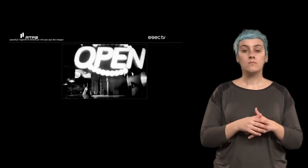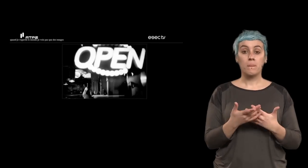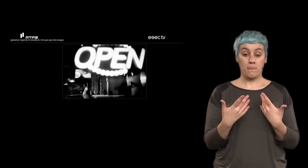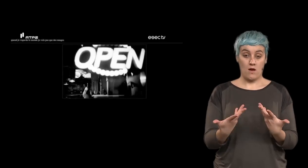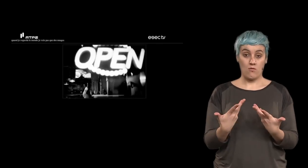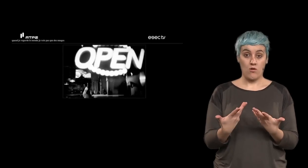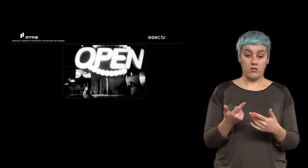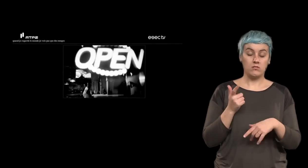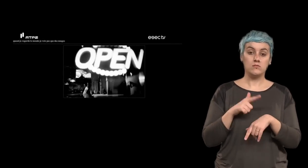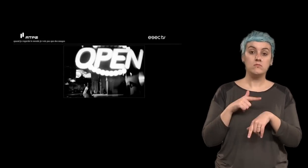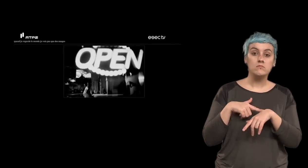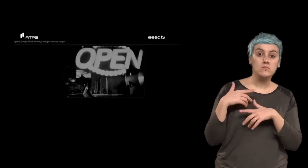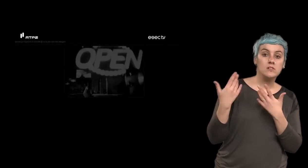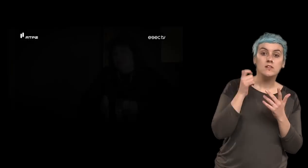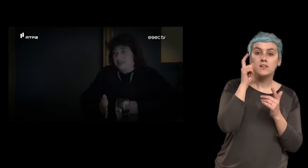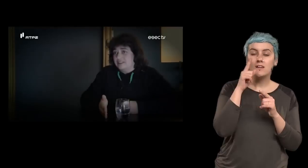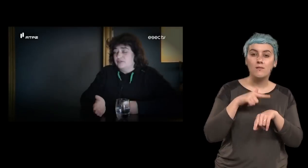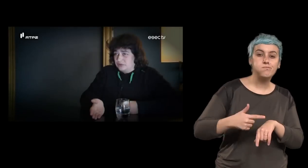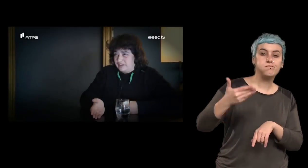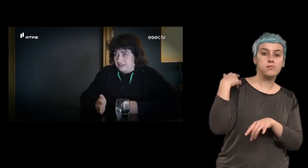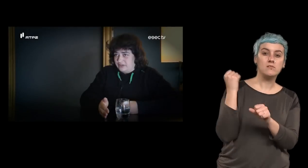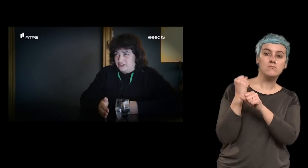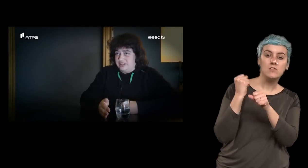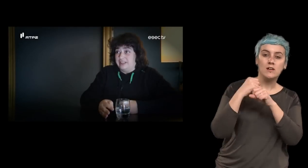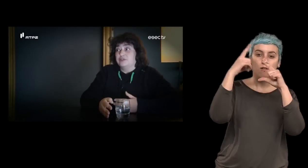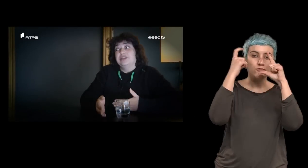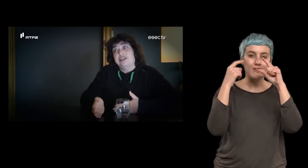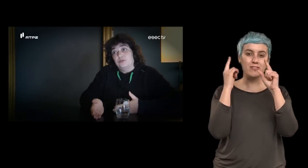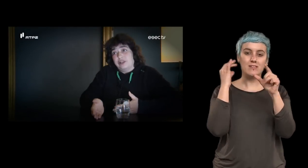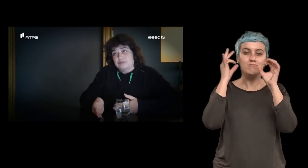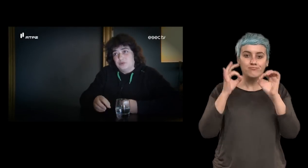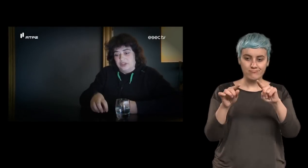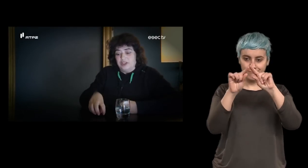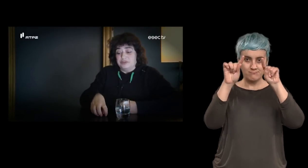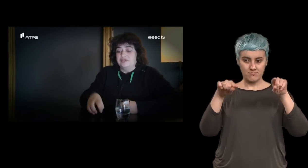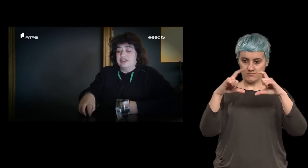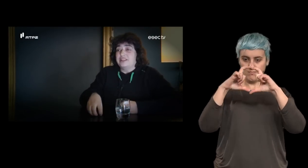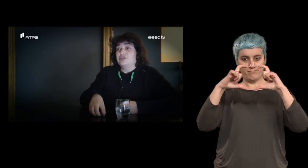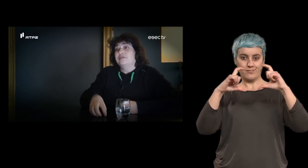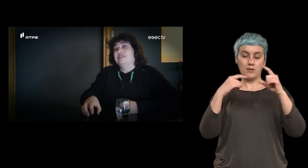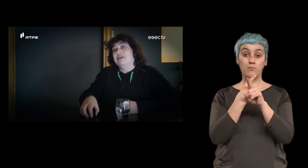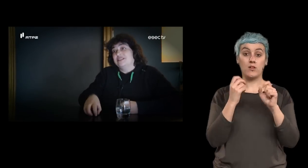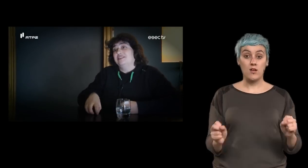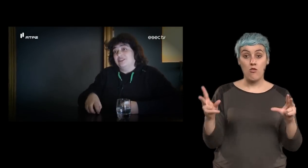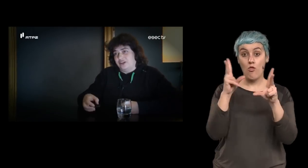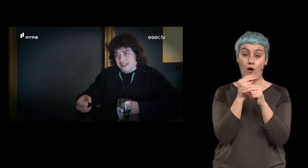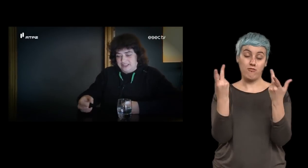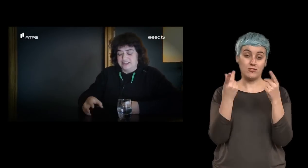Nós vemos num momento em que quem vem de uma prática da fotografia analógica entra um bocadinho em colapso, porque na verdade as novas imagens eletrónicas